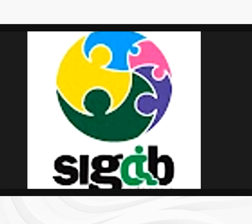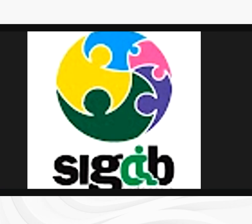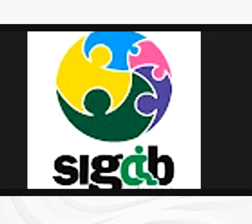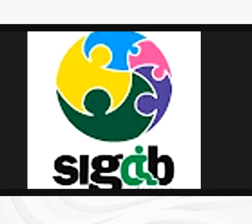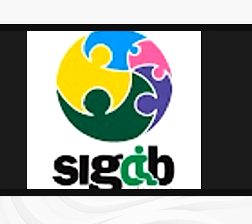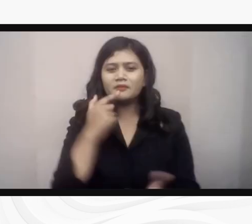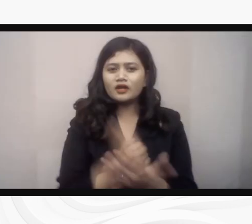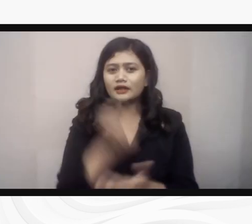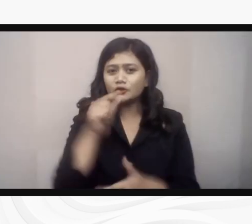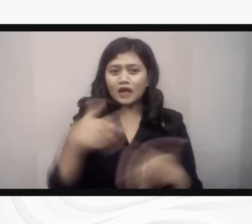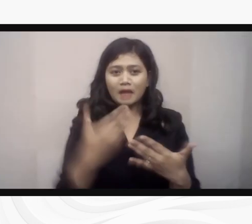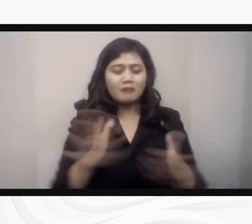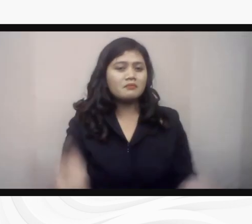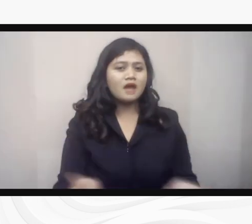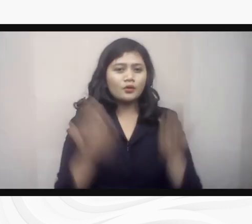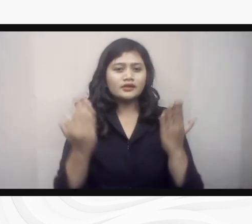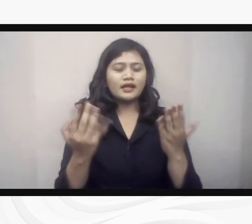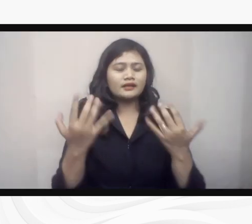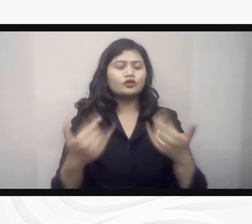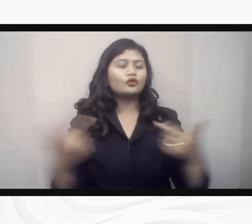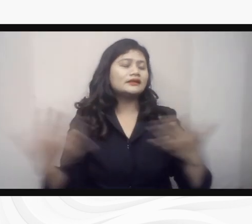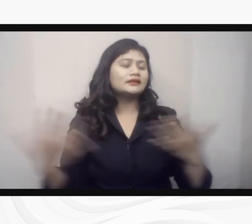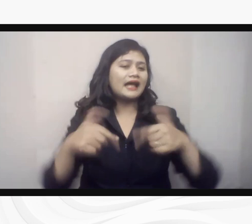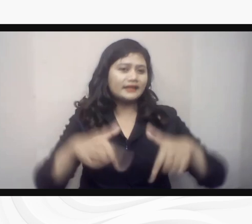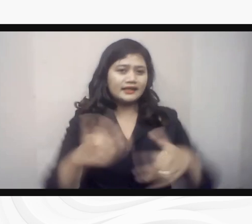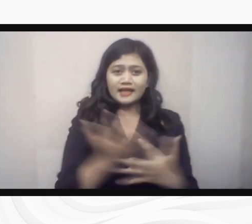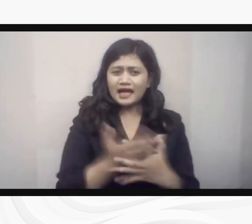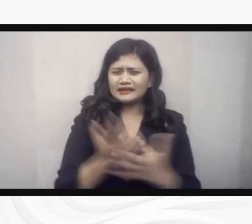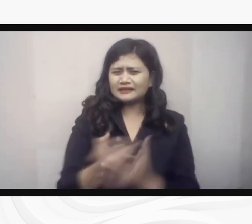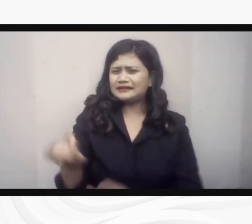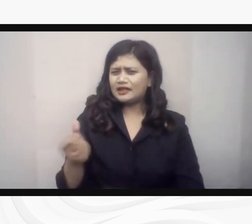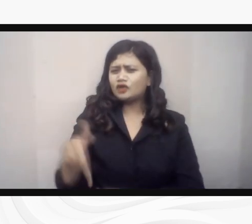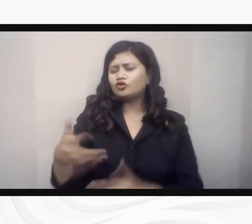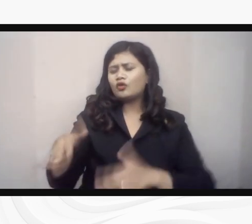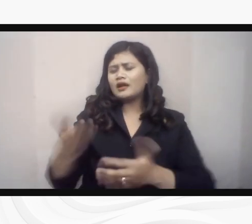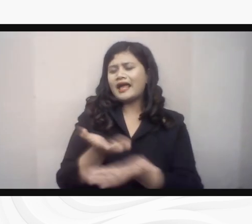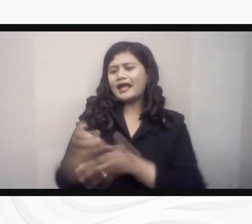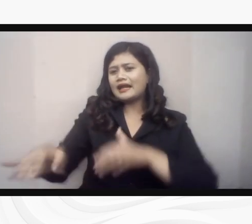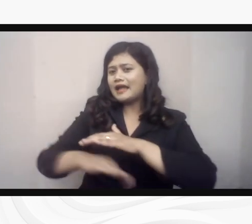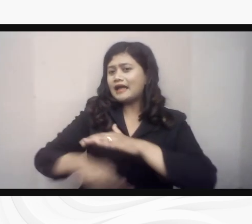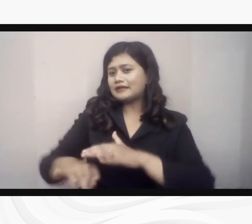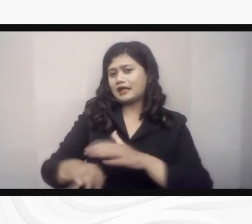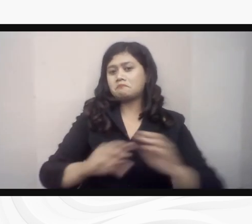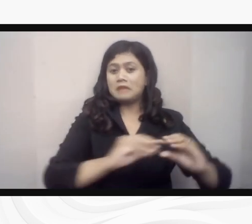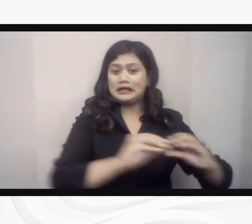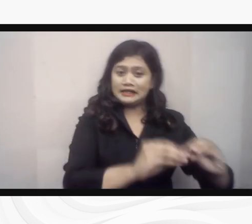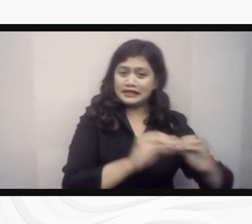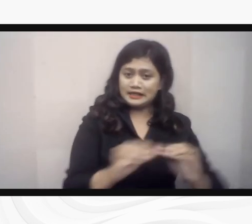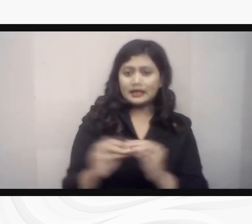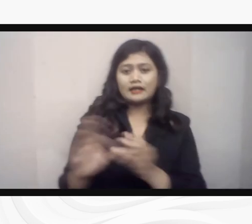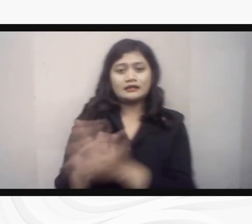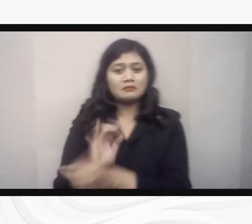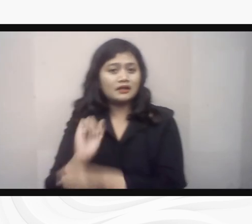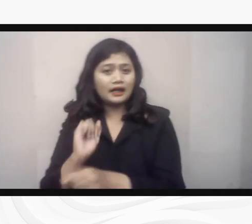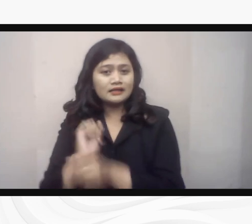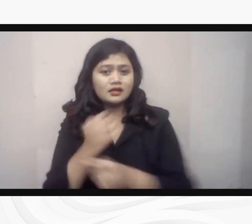prioritas pembangunan hingga saat ini. Rendahnya akses terhadap layanan dasar, pendidikan, hingga ketenaga kerjaan dan